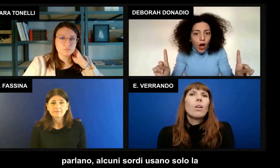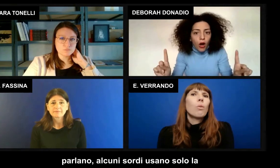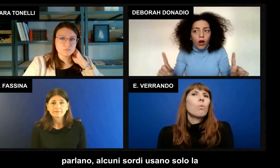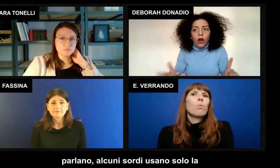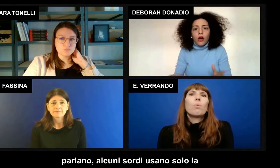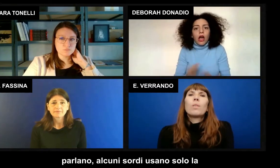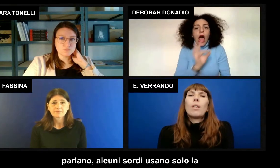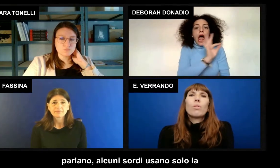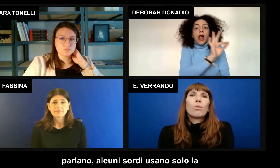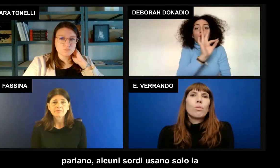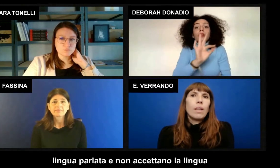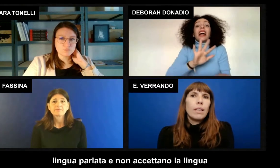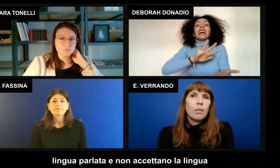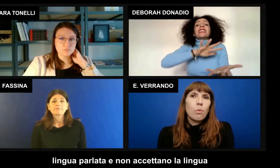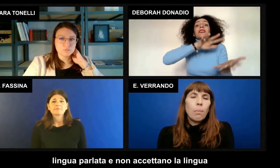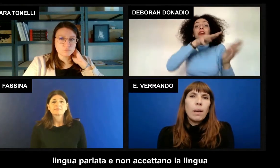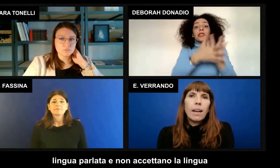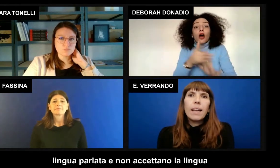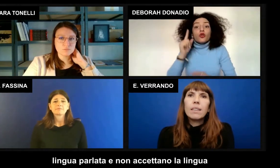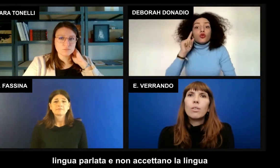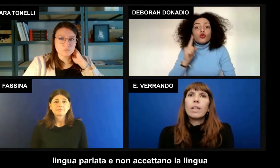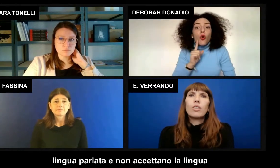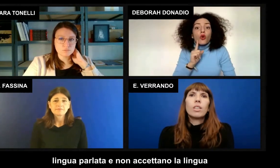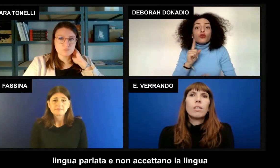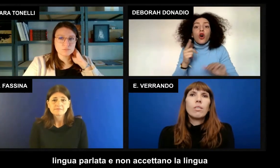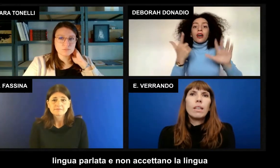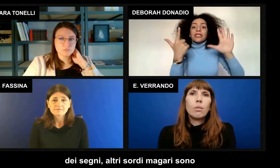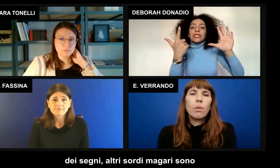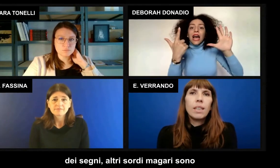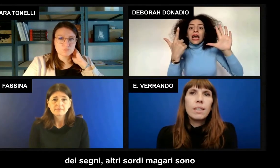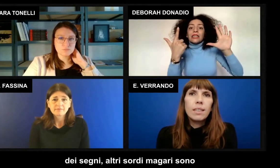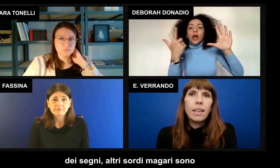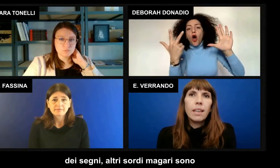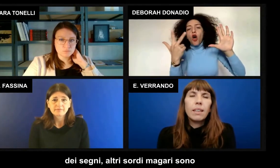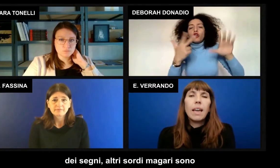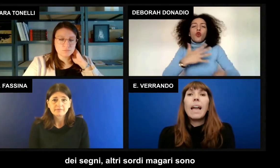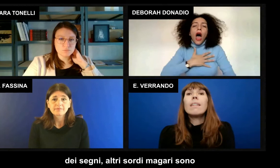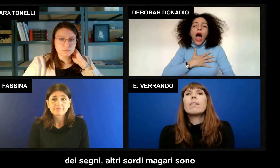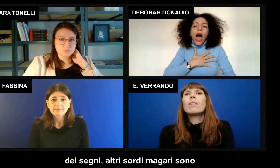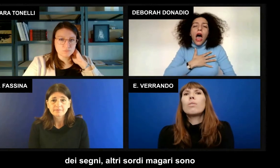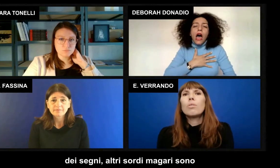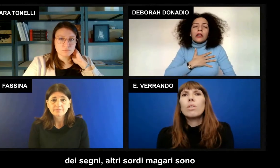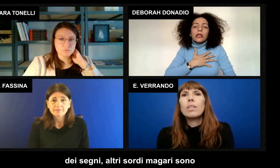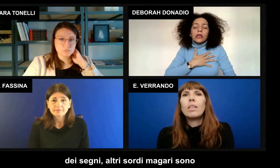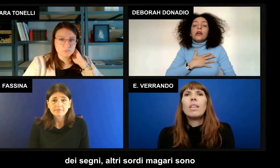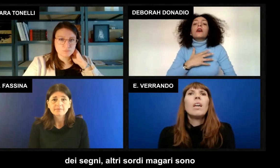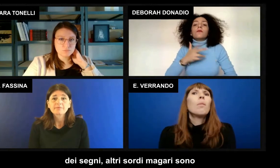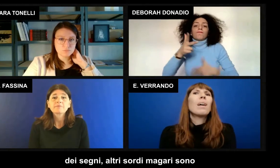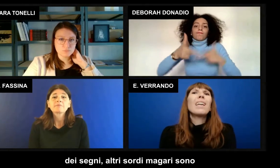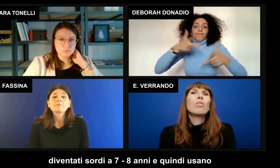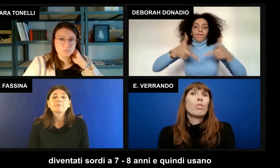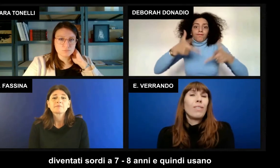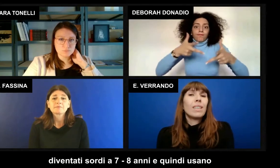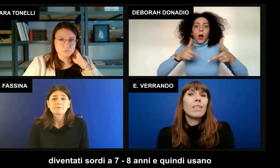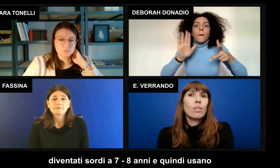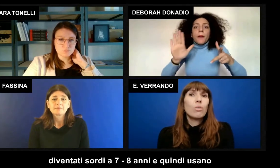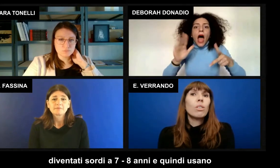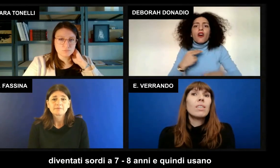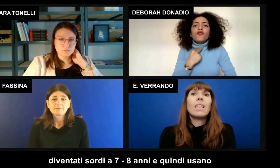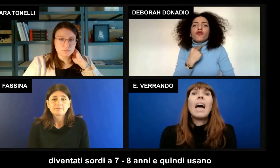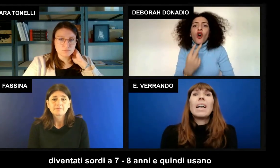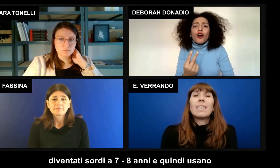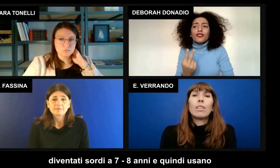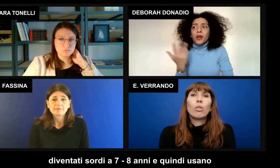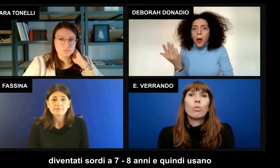usano solo la lingua parlata e non accettano la lingua dei segni. Altri sordi magari sono diventati